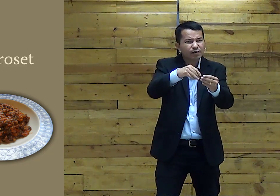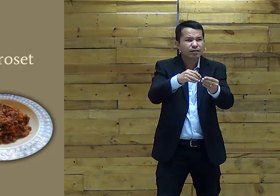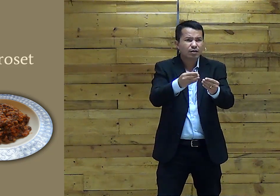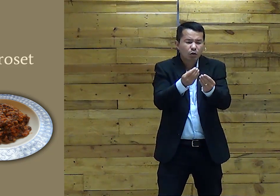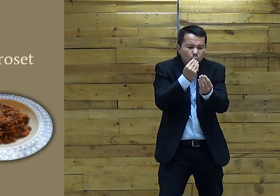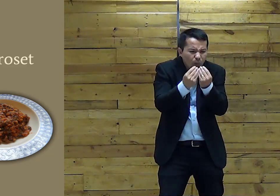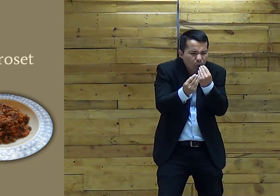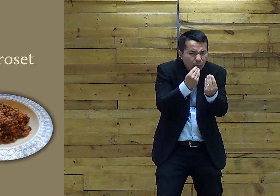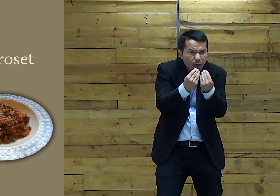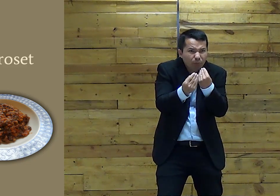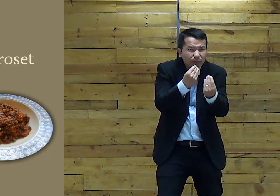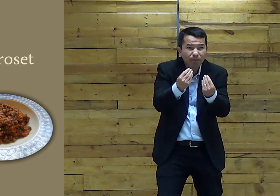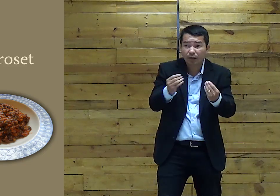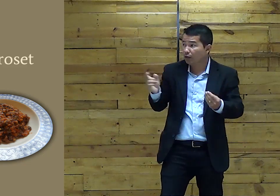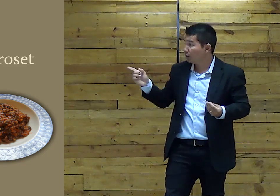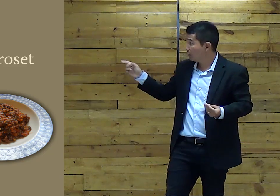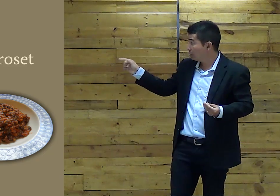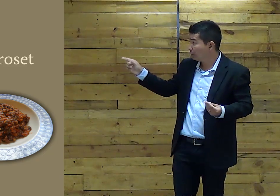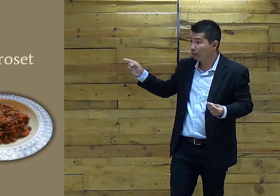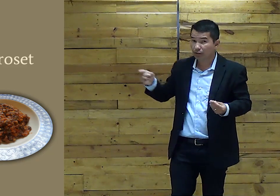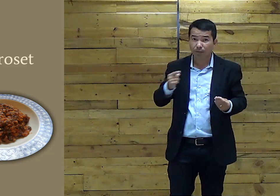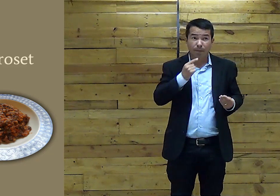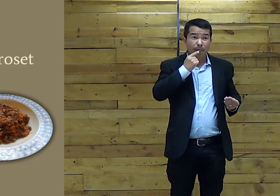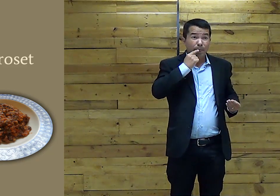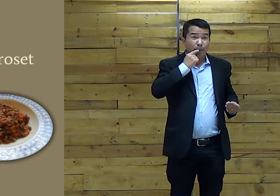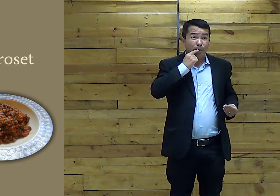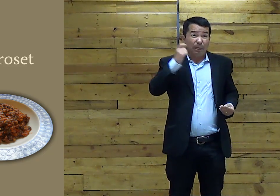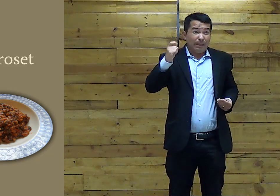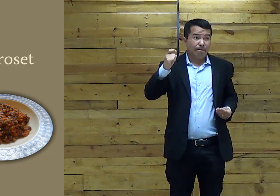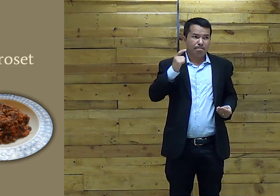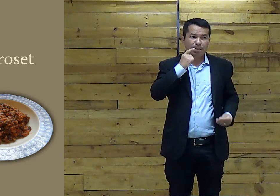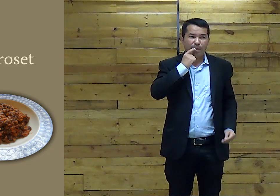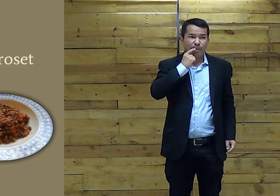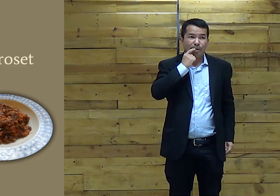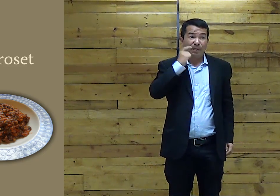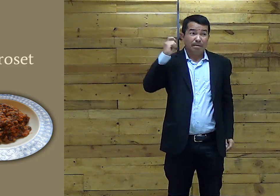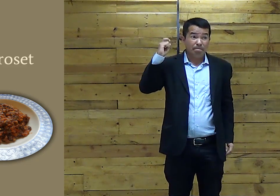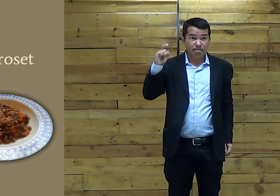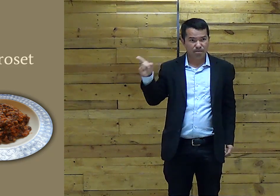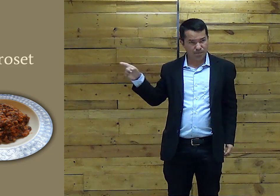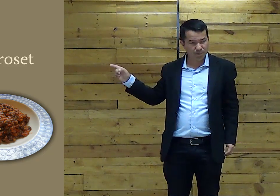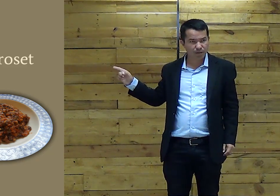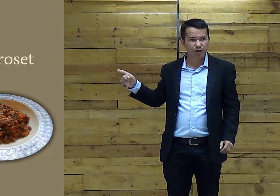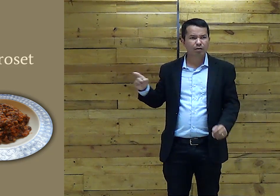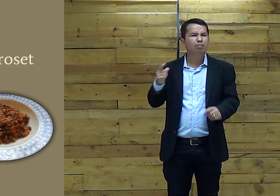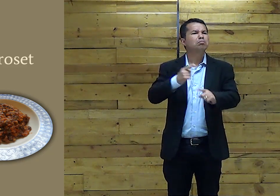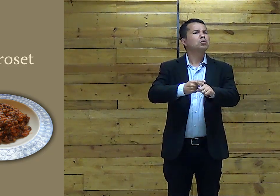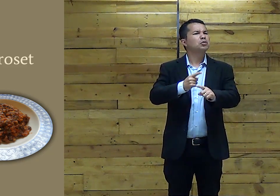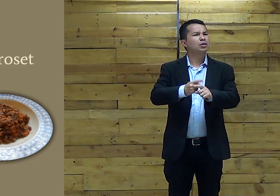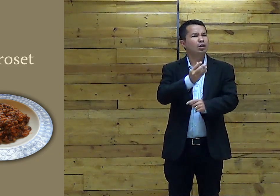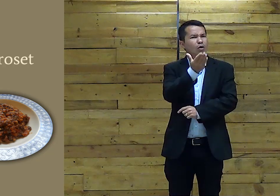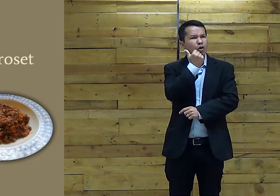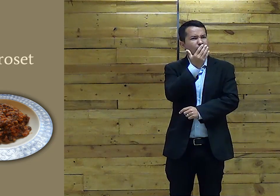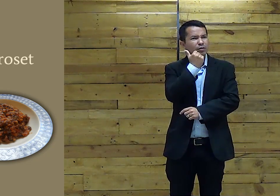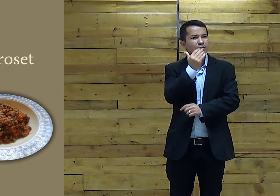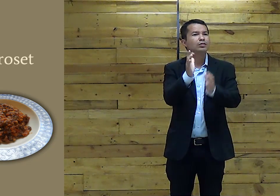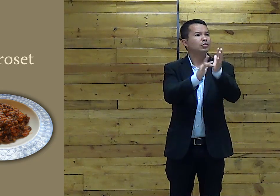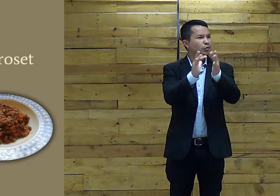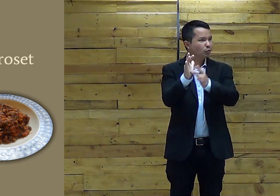Era algo vermelho Assim Um tipo De um cereal Vermelho E ele E por que Que foi comido